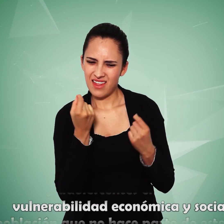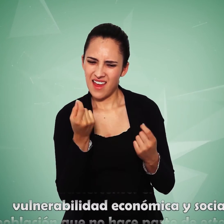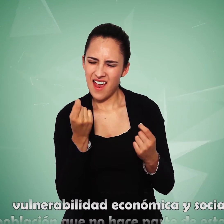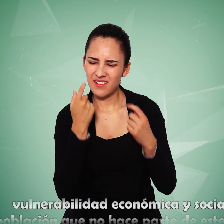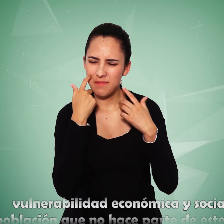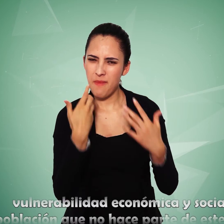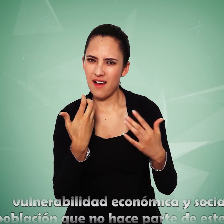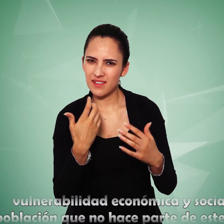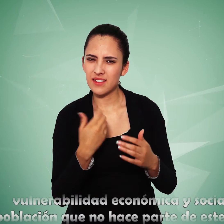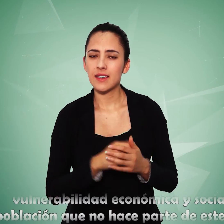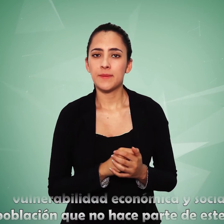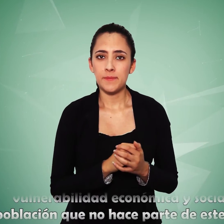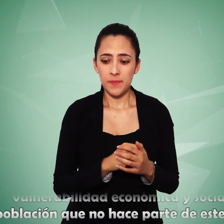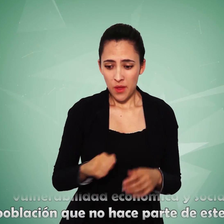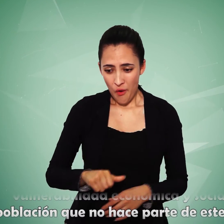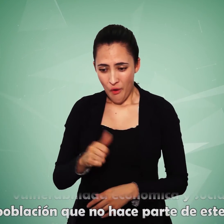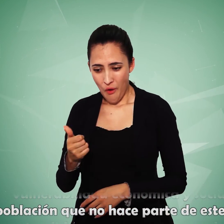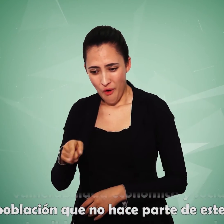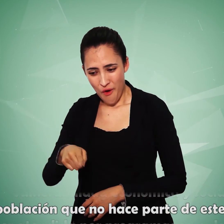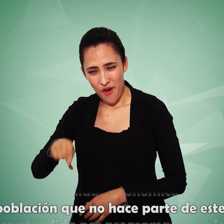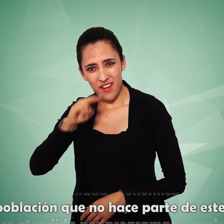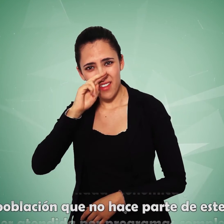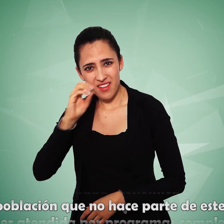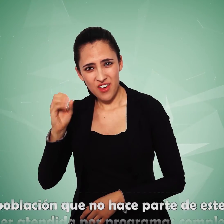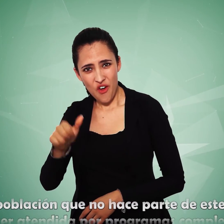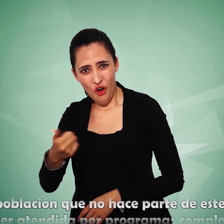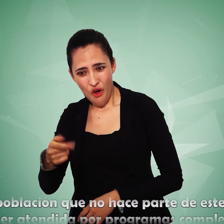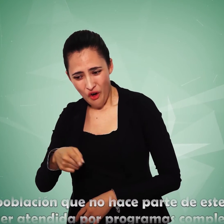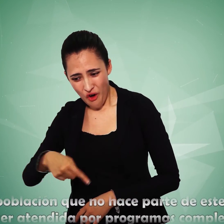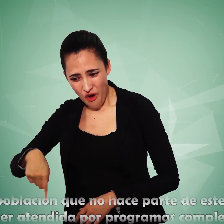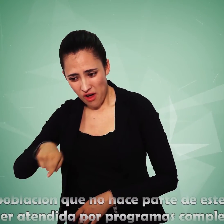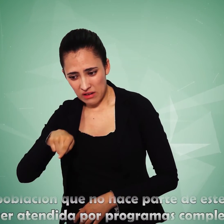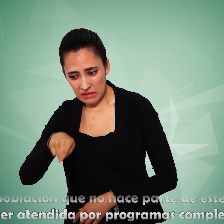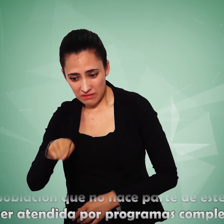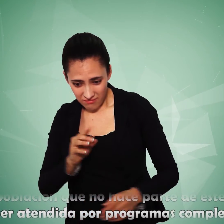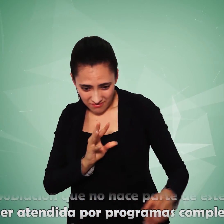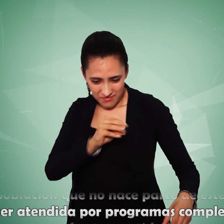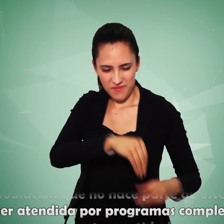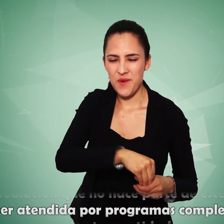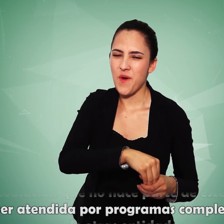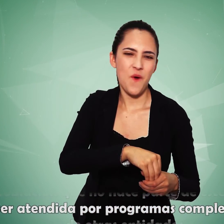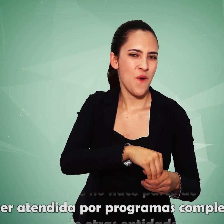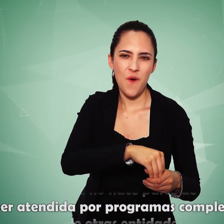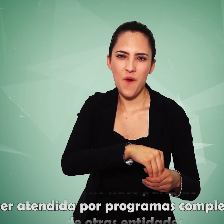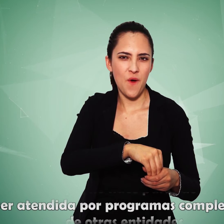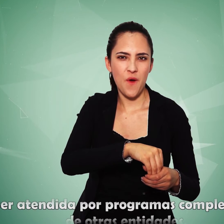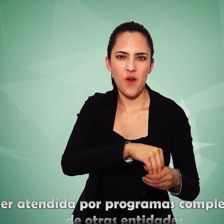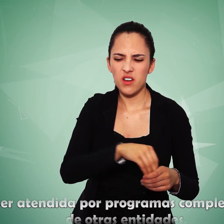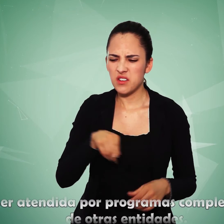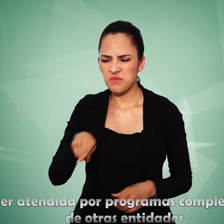La población que no hace parte de este grupo debe ser atendida por programas complementarios de otras entidades.